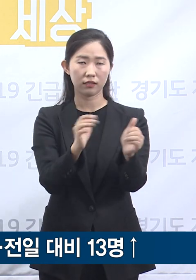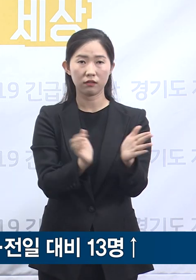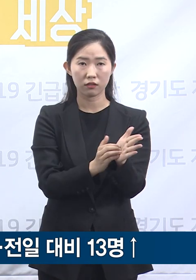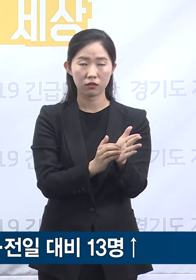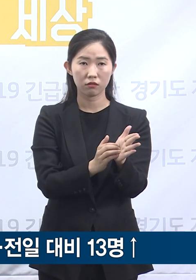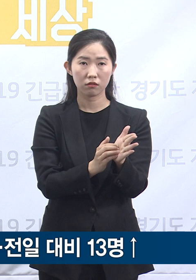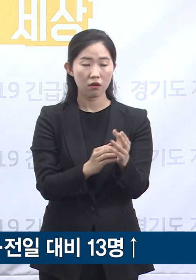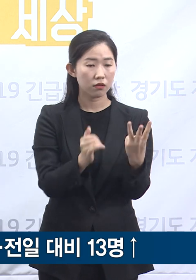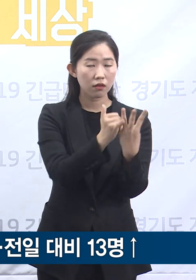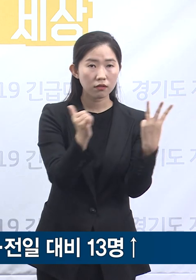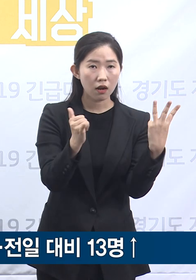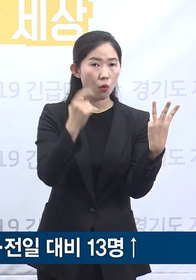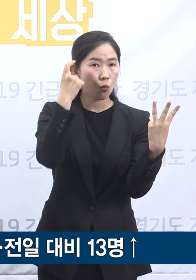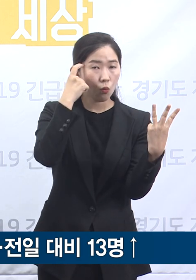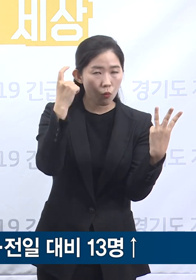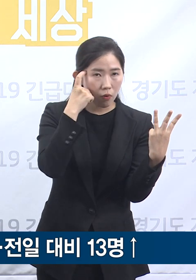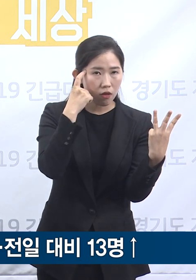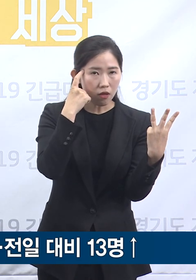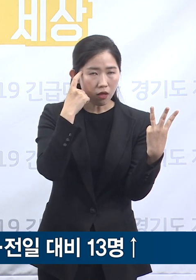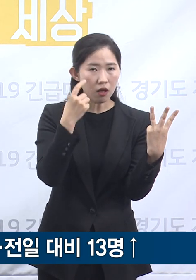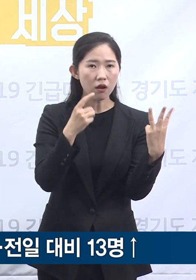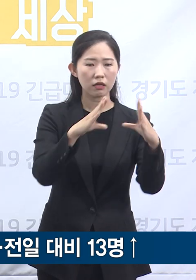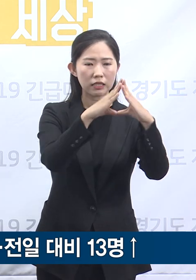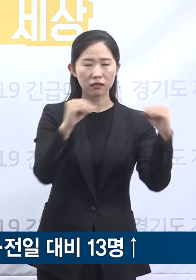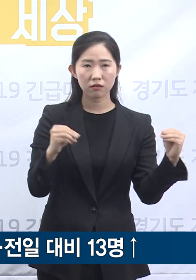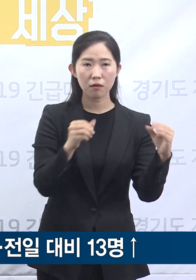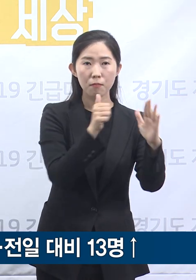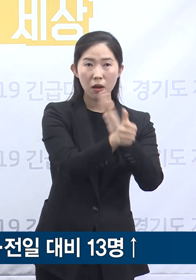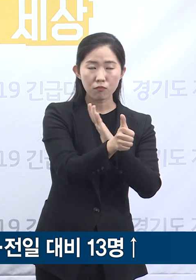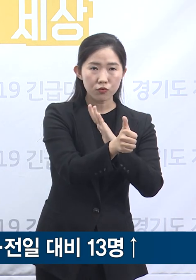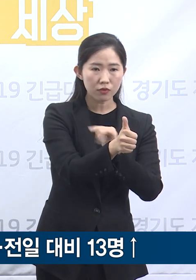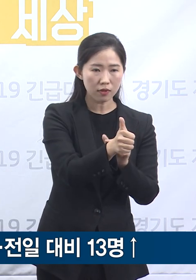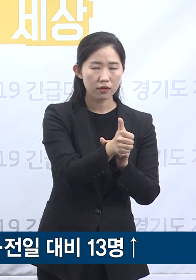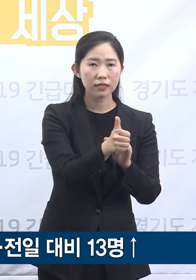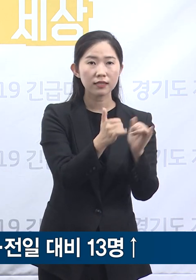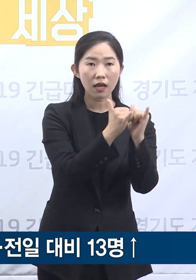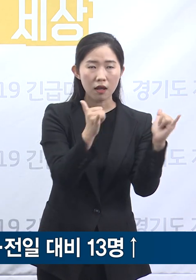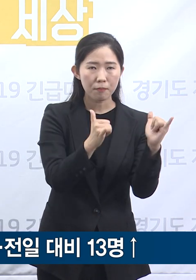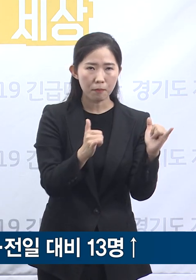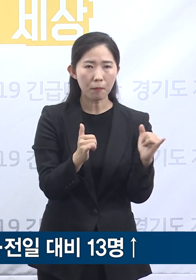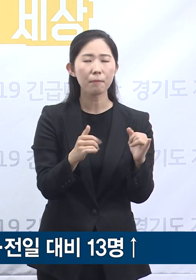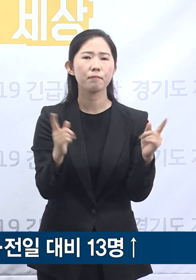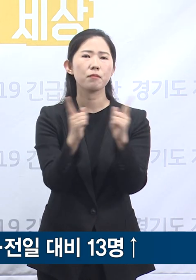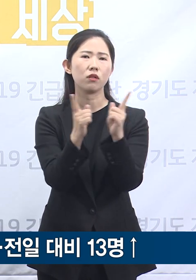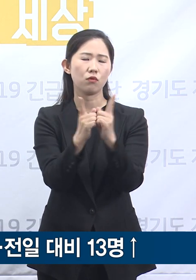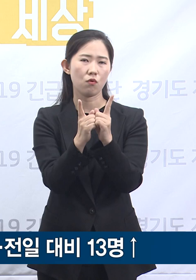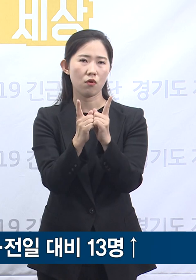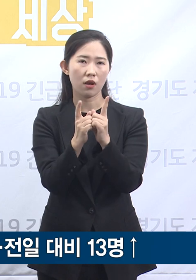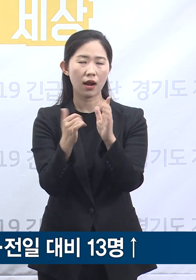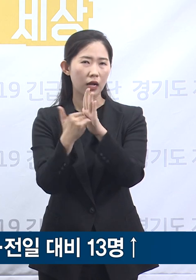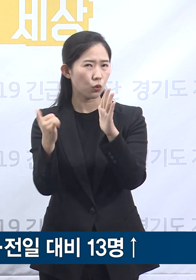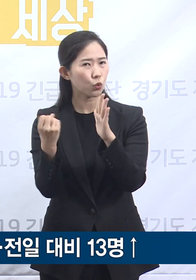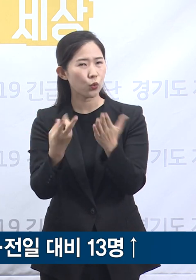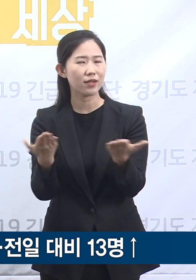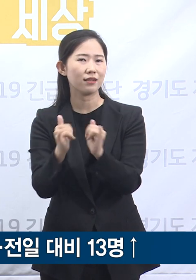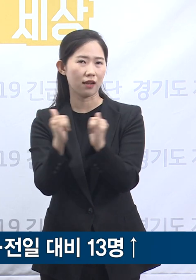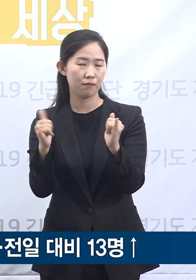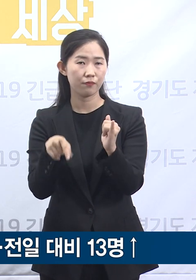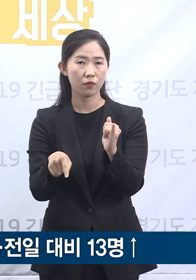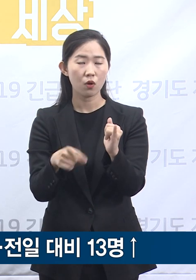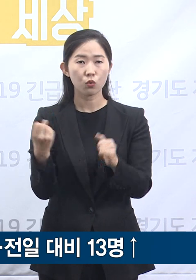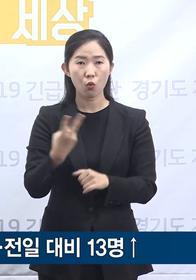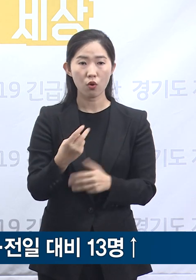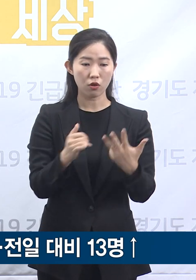확진자 중 3명은 리치웨이 관련 기후 확진자와 접촉한 동료 및 가족이며 8명은 분당